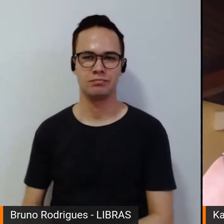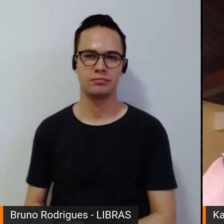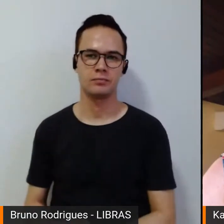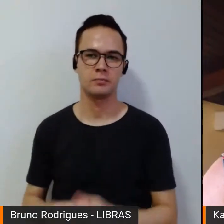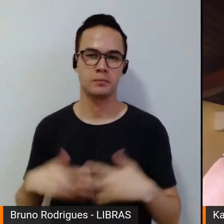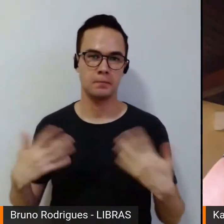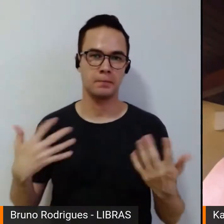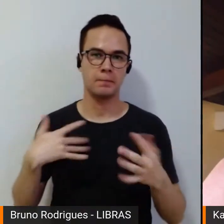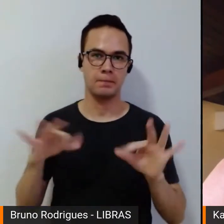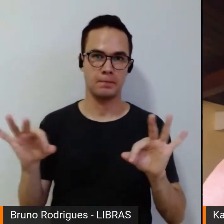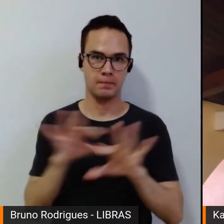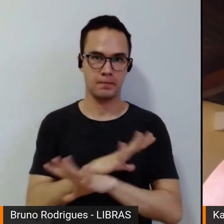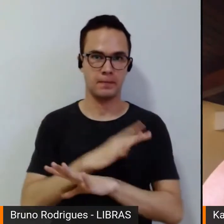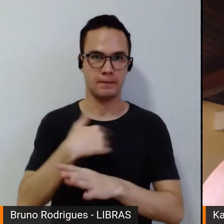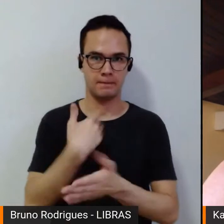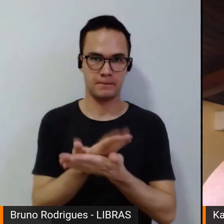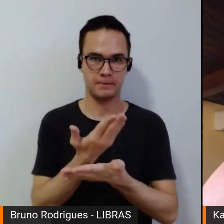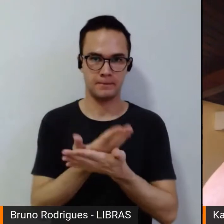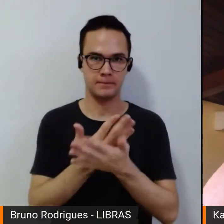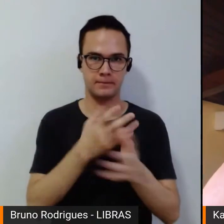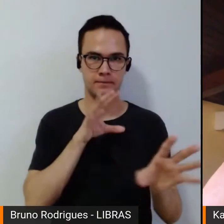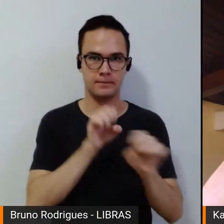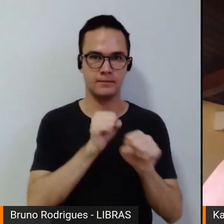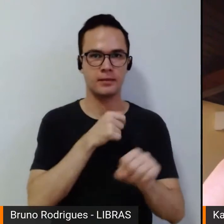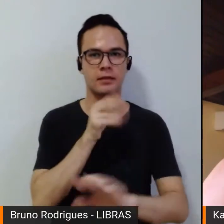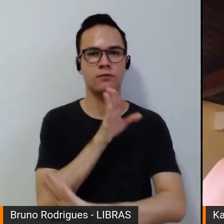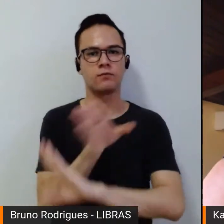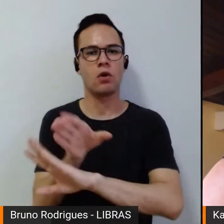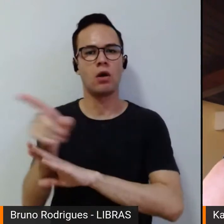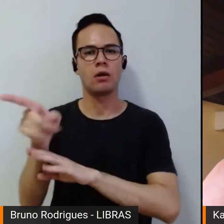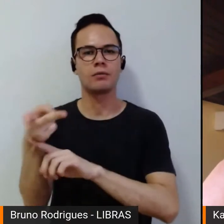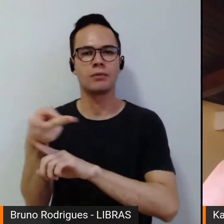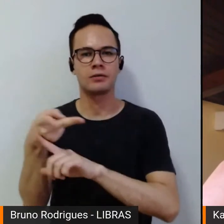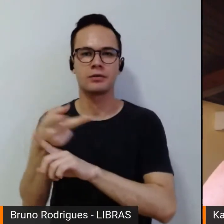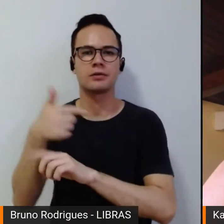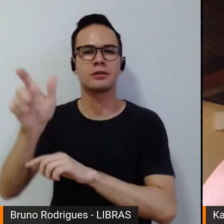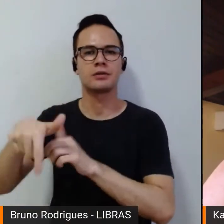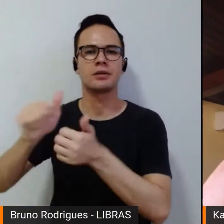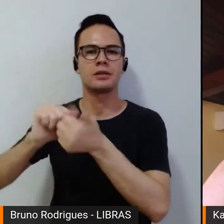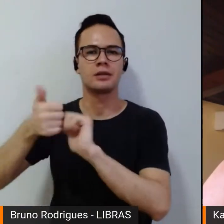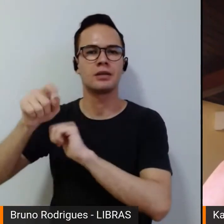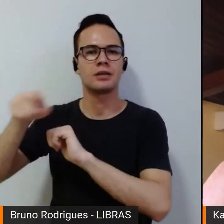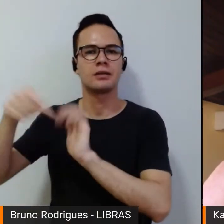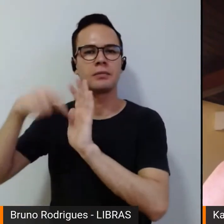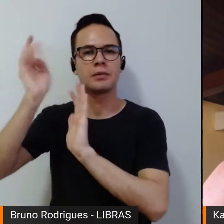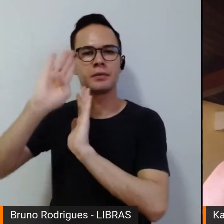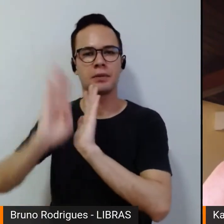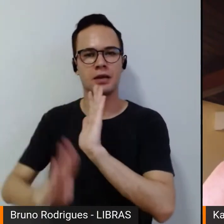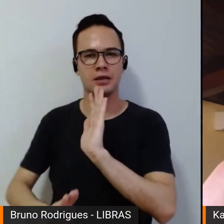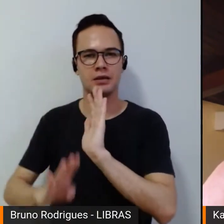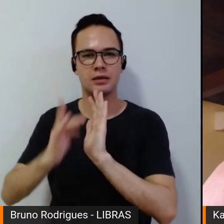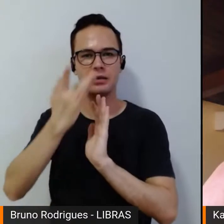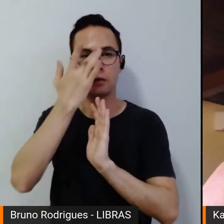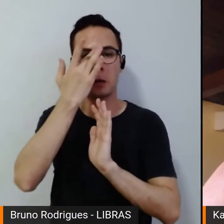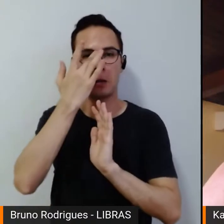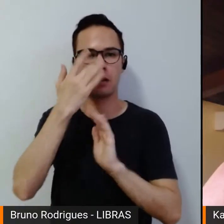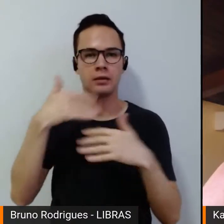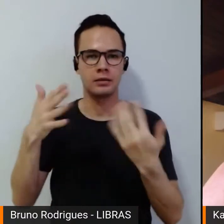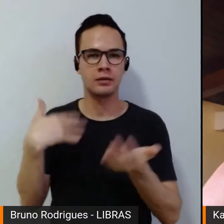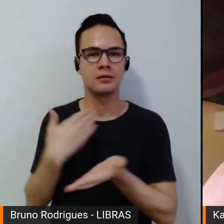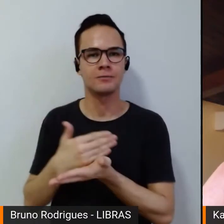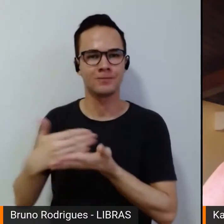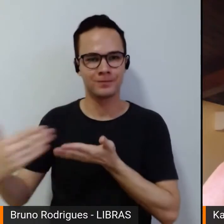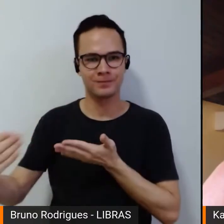assim que eu termino o meu doutorado, eu vou em busca dos atletas olímpicos brasileiros. Eu começo essa